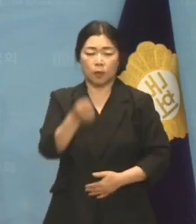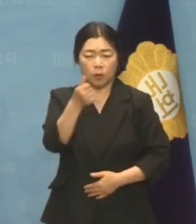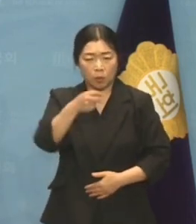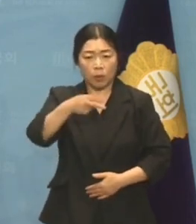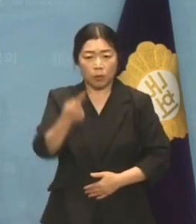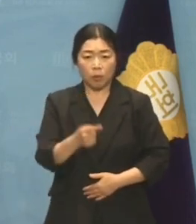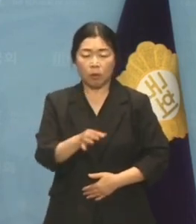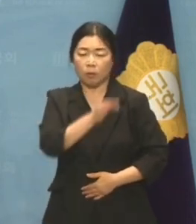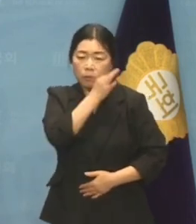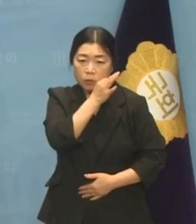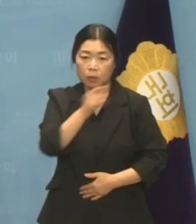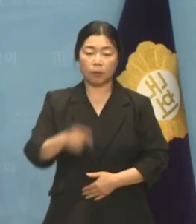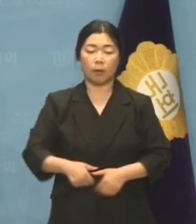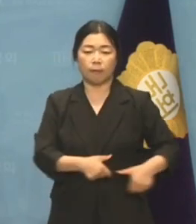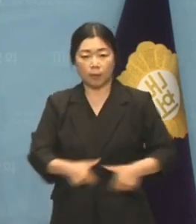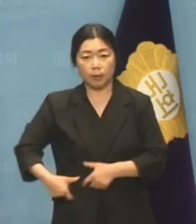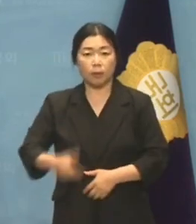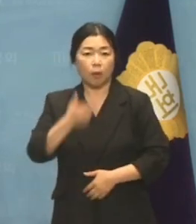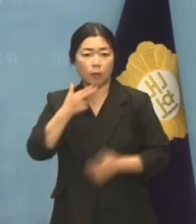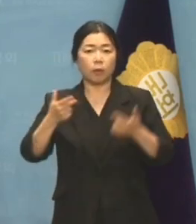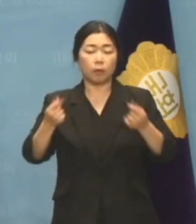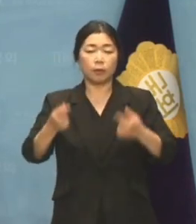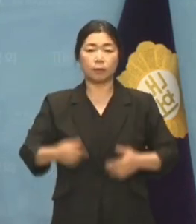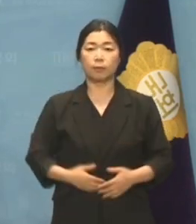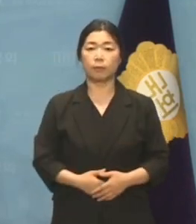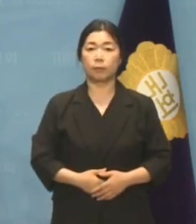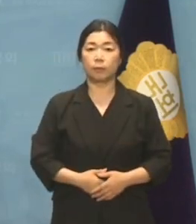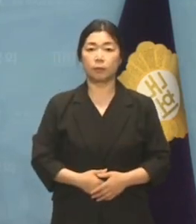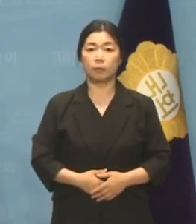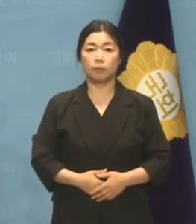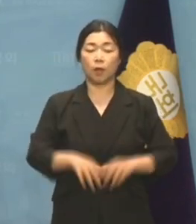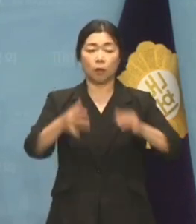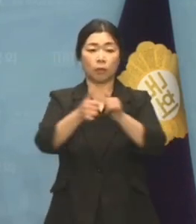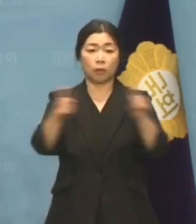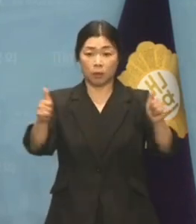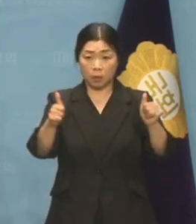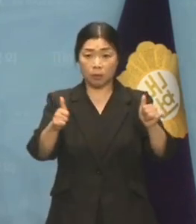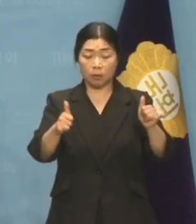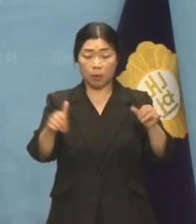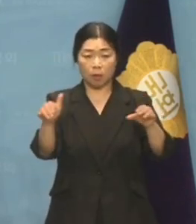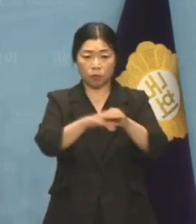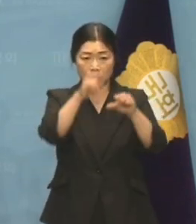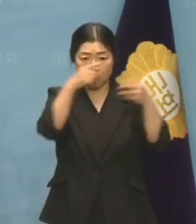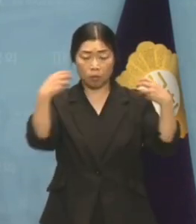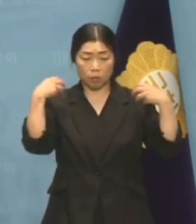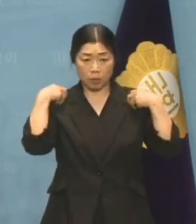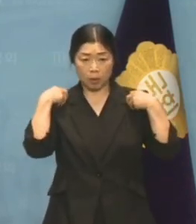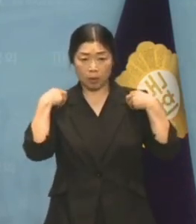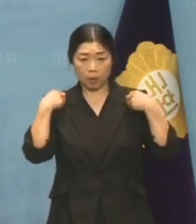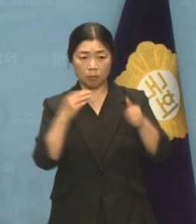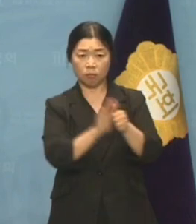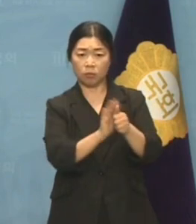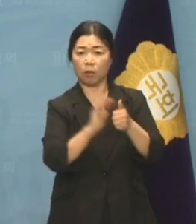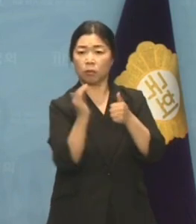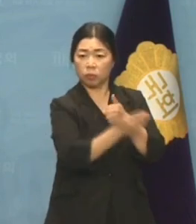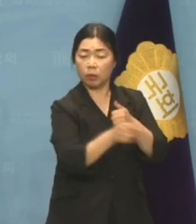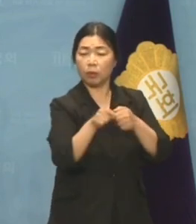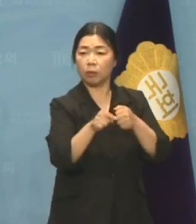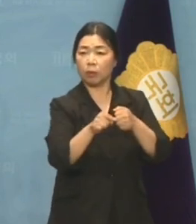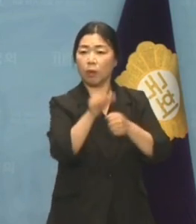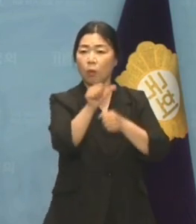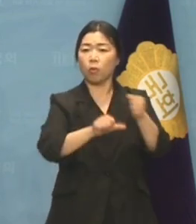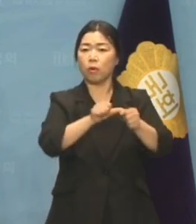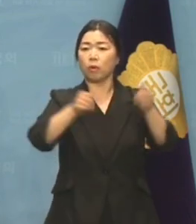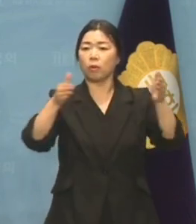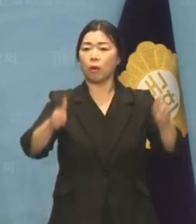주저함도 찾아볼 수 없습니다. 국민들은 문재인 정부의 비유를 받던 선관위가 지난 5년 동안 무슨